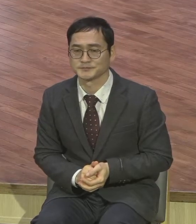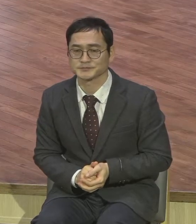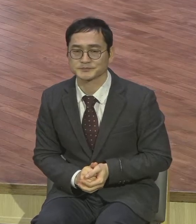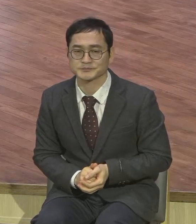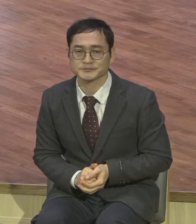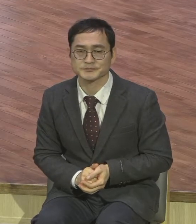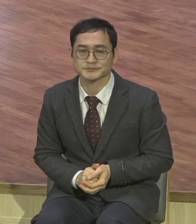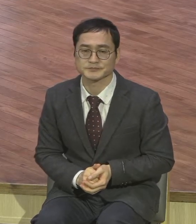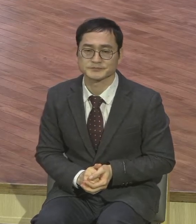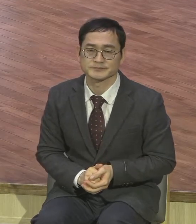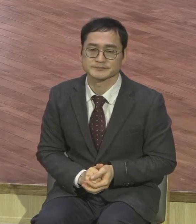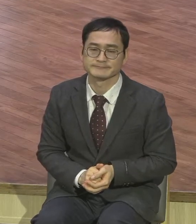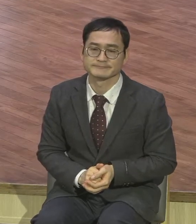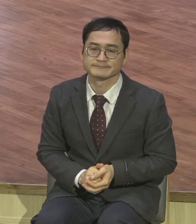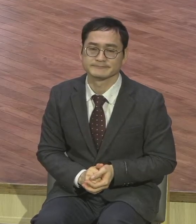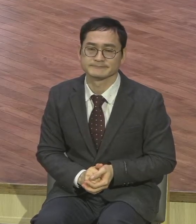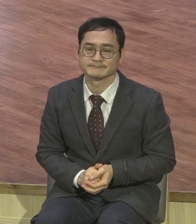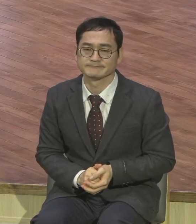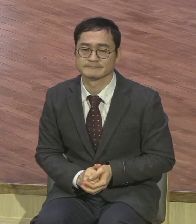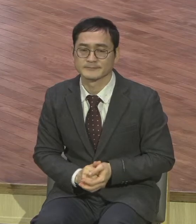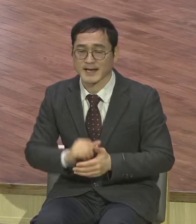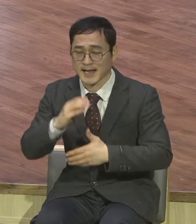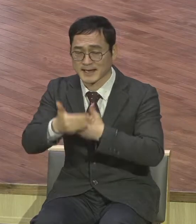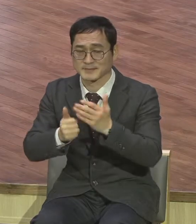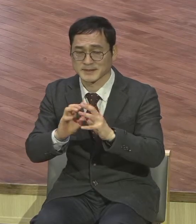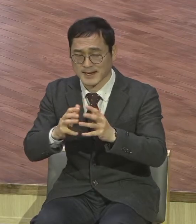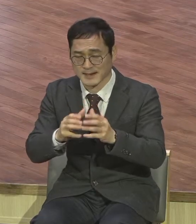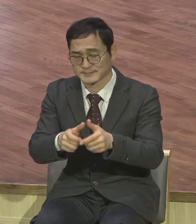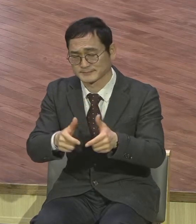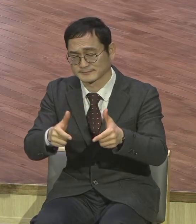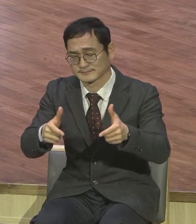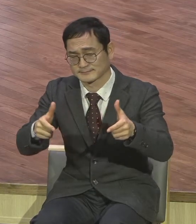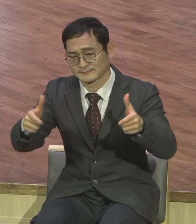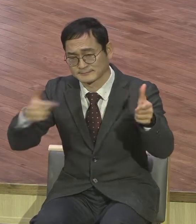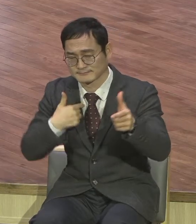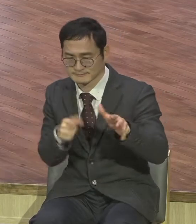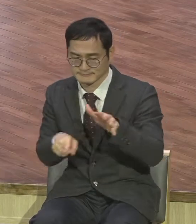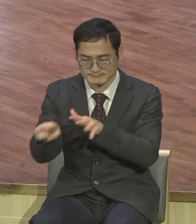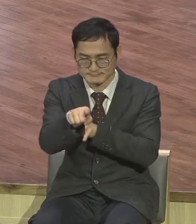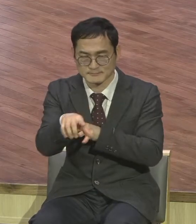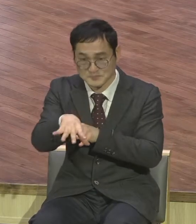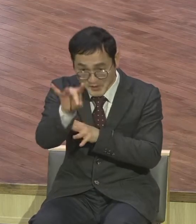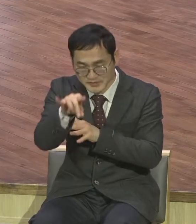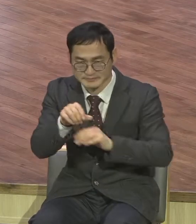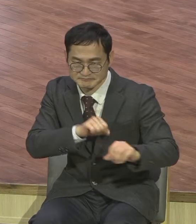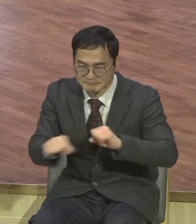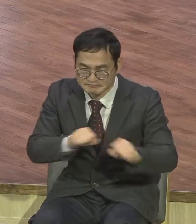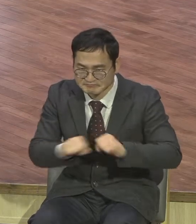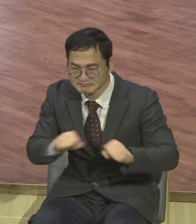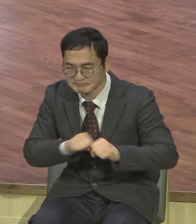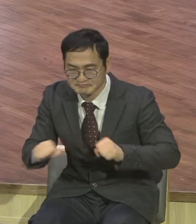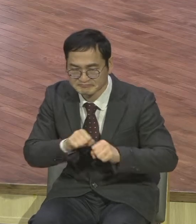하나님 나라 확장의 선두주자로 먼저 움직이는 퍼스트 무브 다 되시기를 제문으로 축복합니다